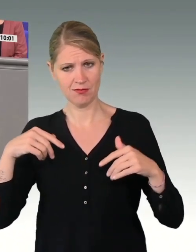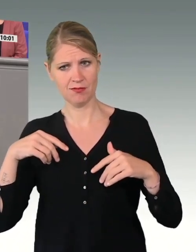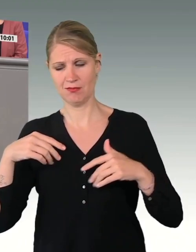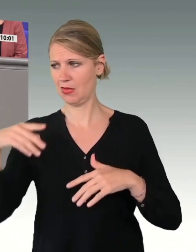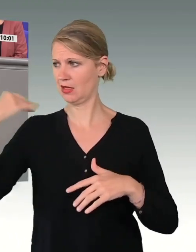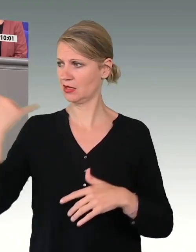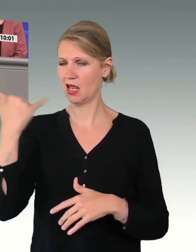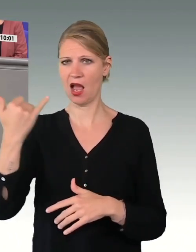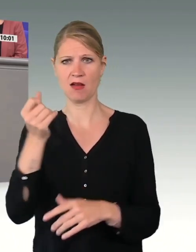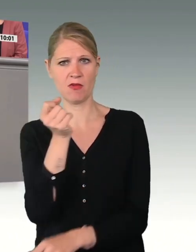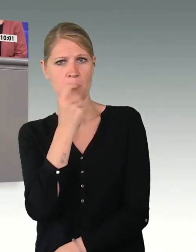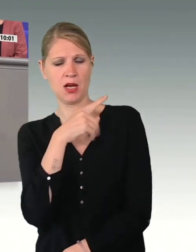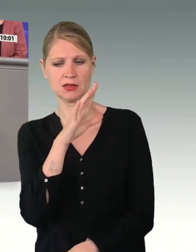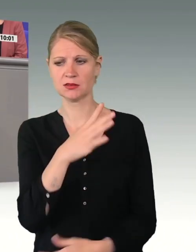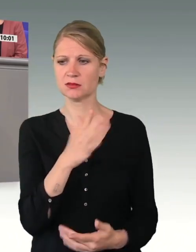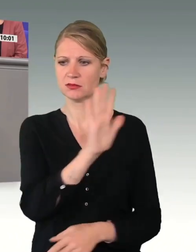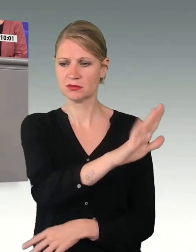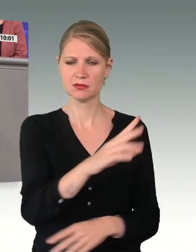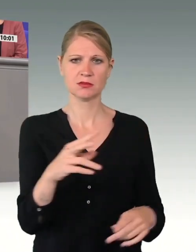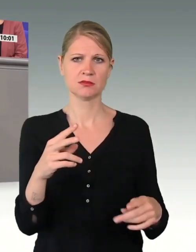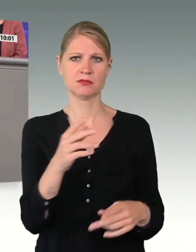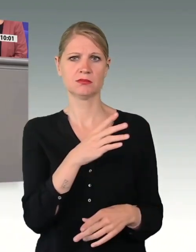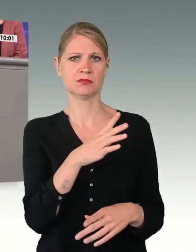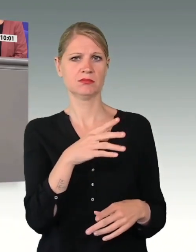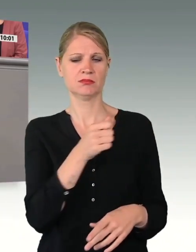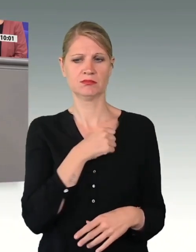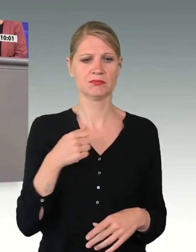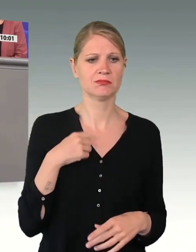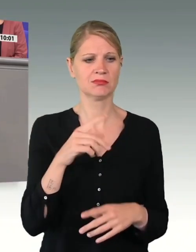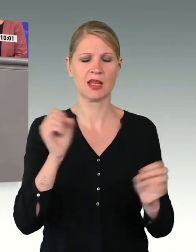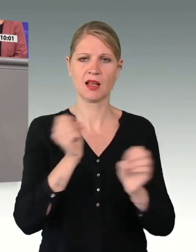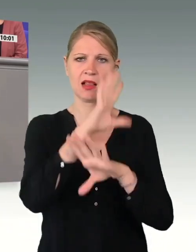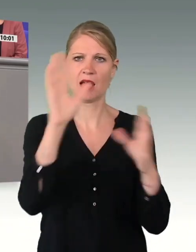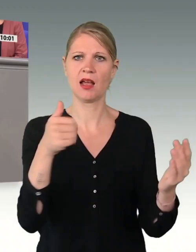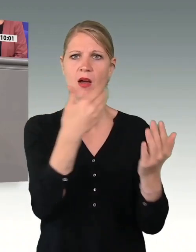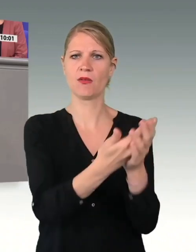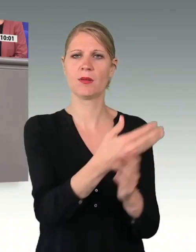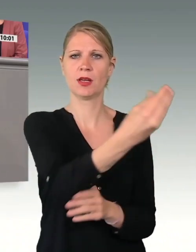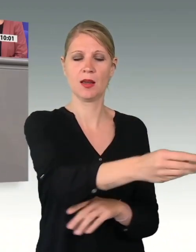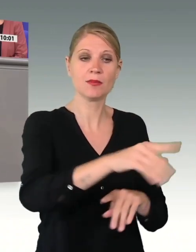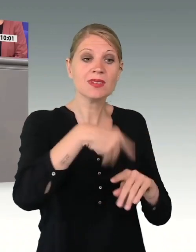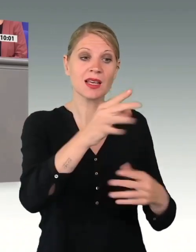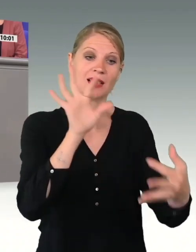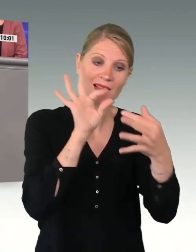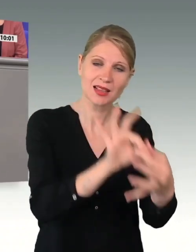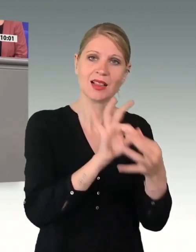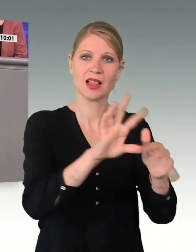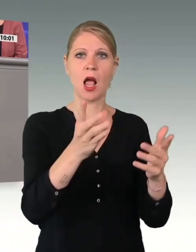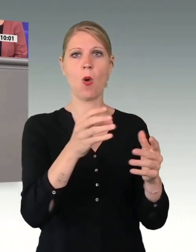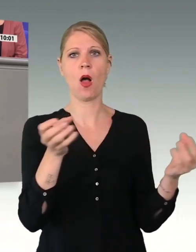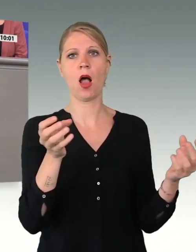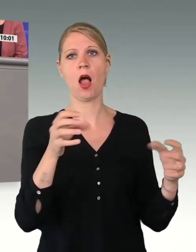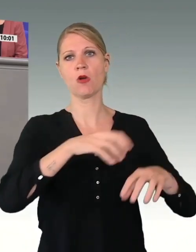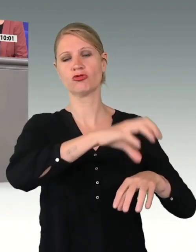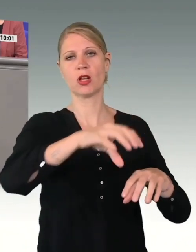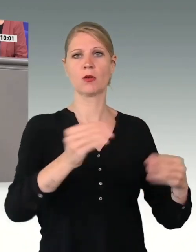Streitkräften einen klaren Auftrag zu geben und sie entsprechend unseres Auftrages auch auszustatten? Wurde nicht stattdessen ohne